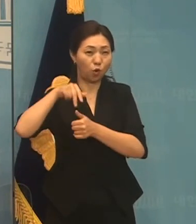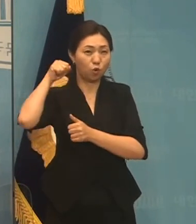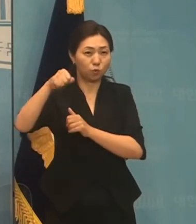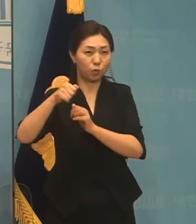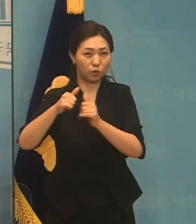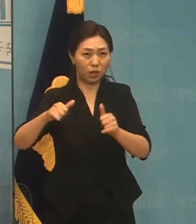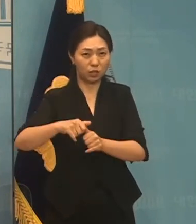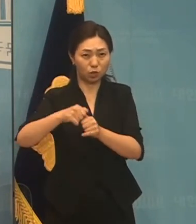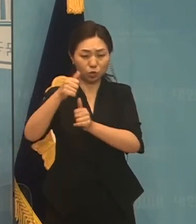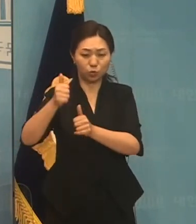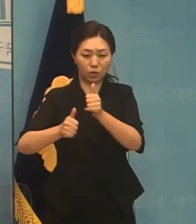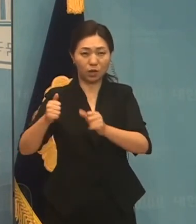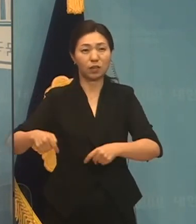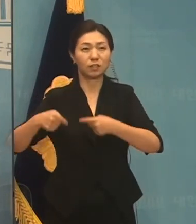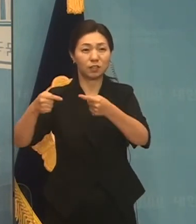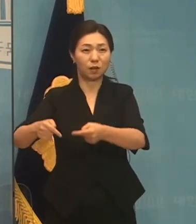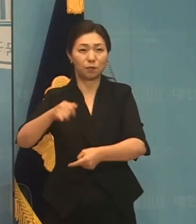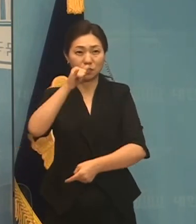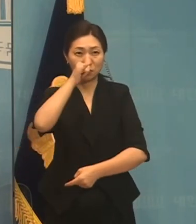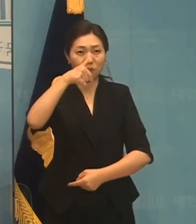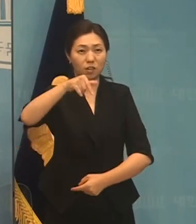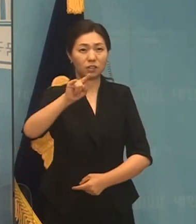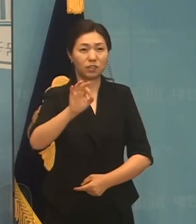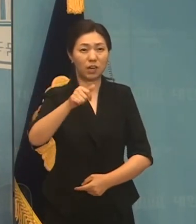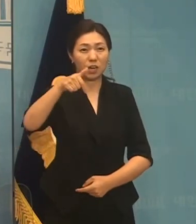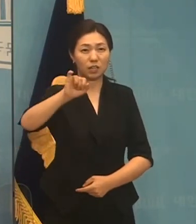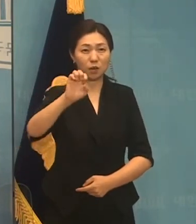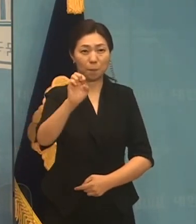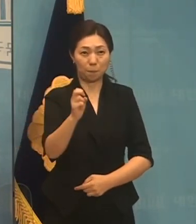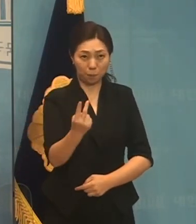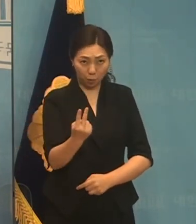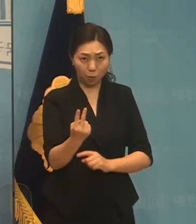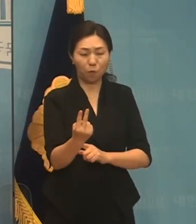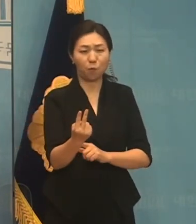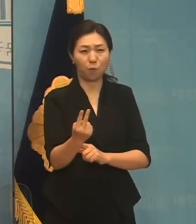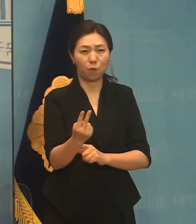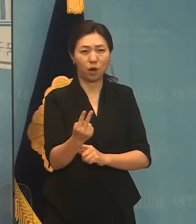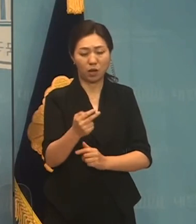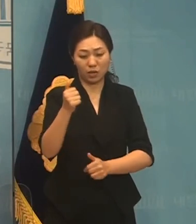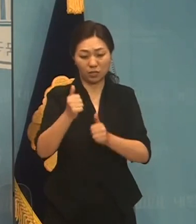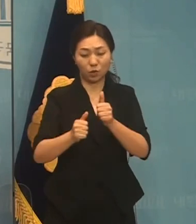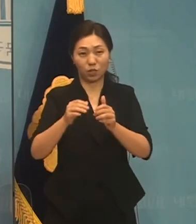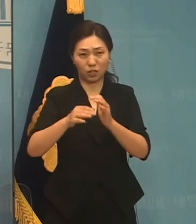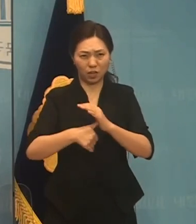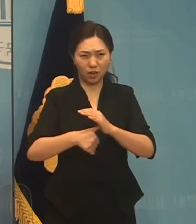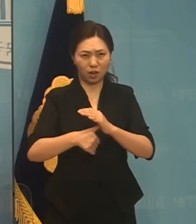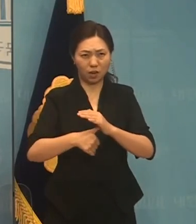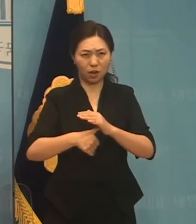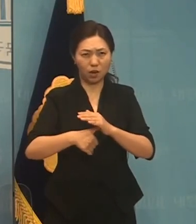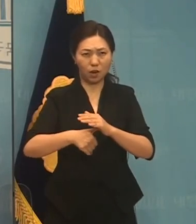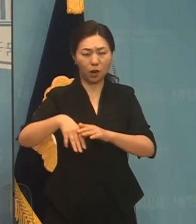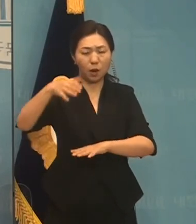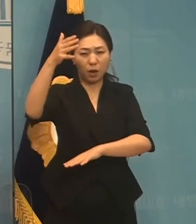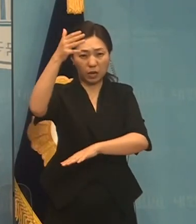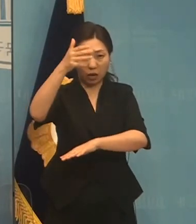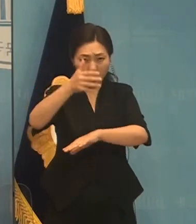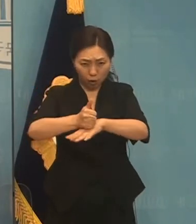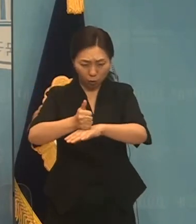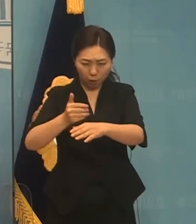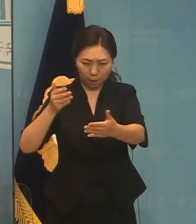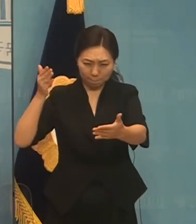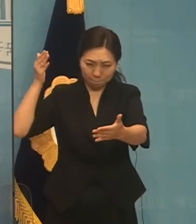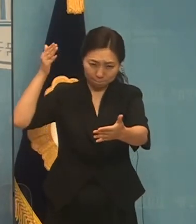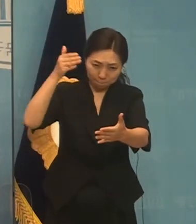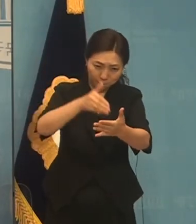동지가 그 경선 과정에서 빛을 충분히 바라고 그 목표 결승기 전에 이뤄야